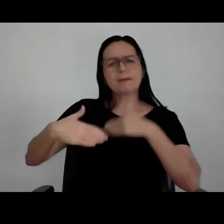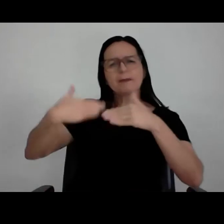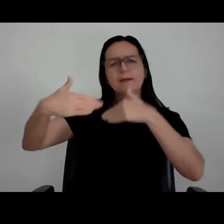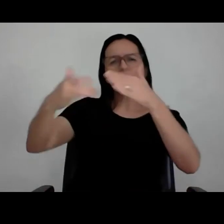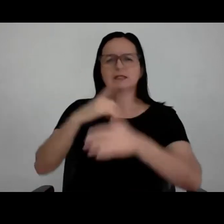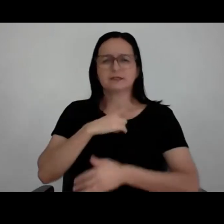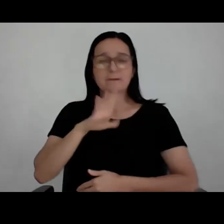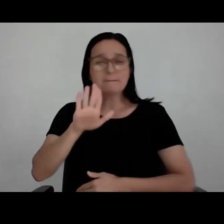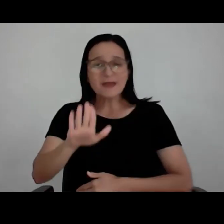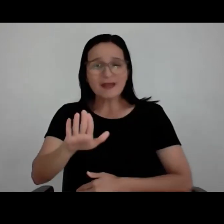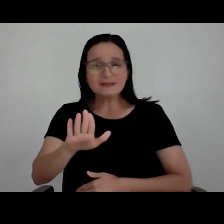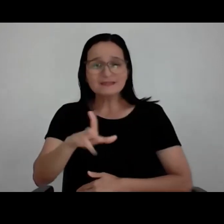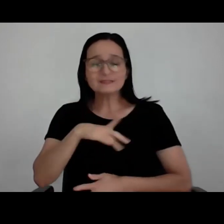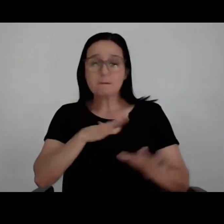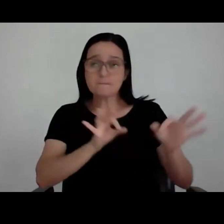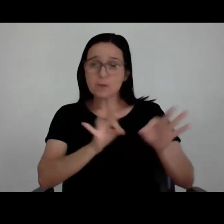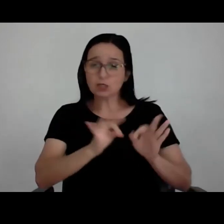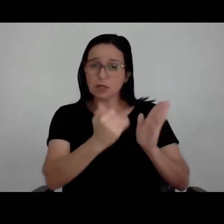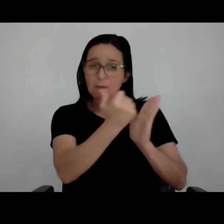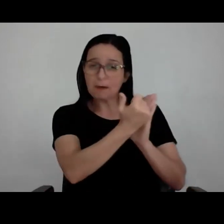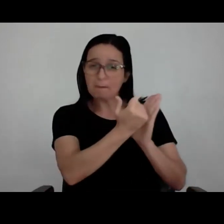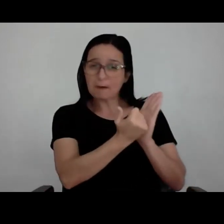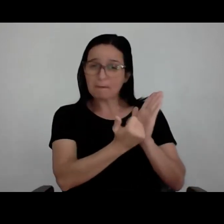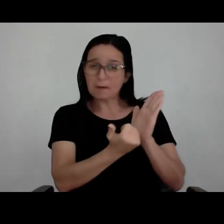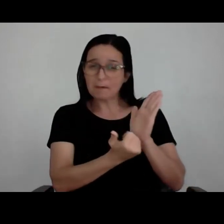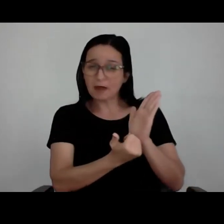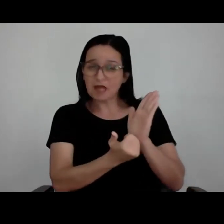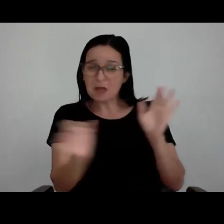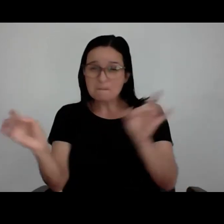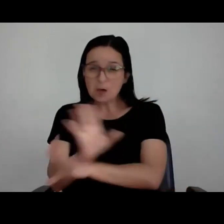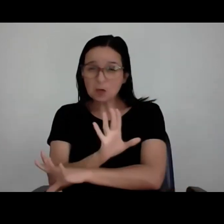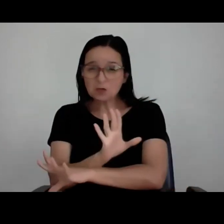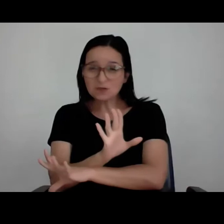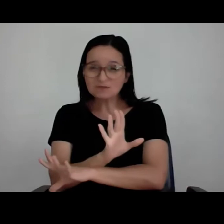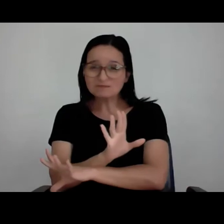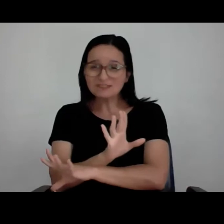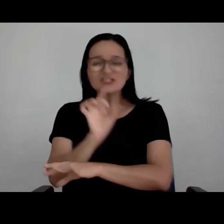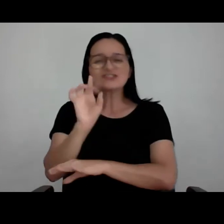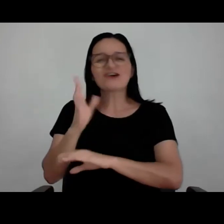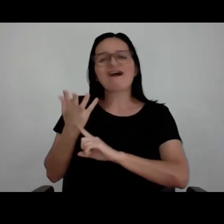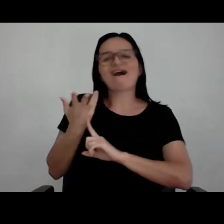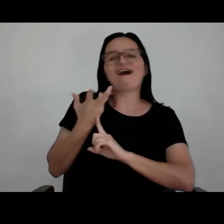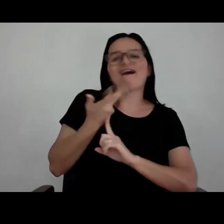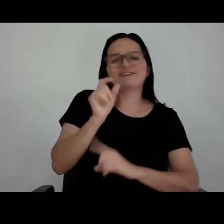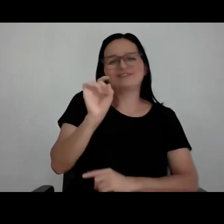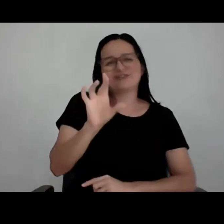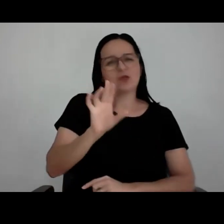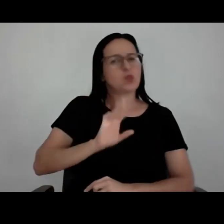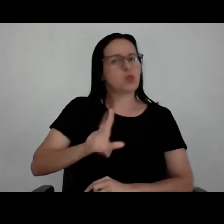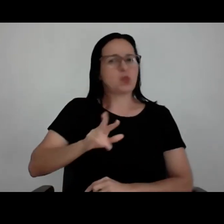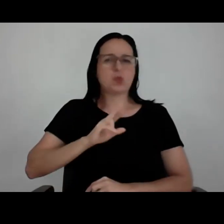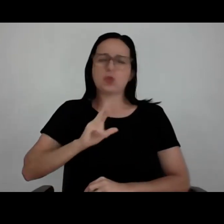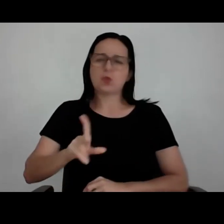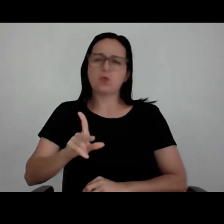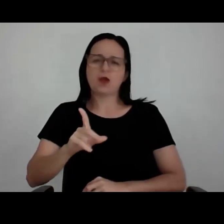botar um projeto de pé de fato não é simplesmente fazer arte. Não que a gente não queira, não que a gente não goste, não que seja um